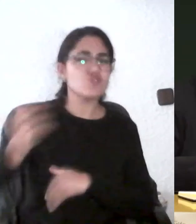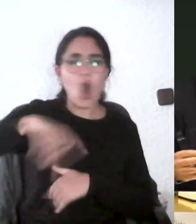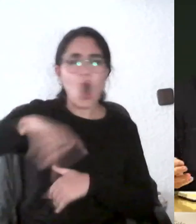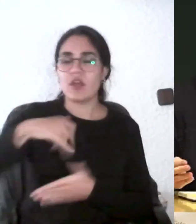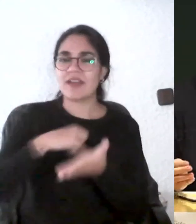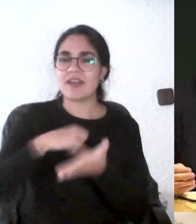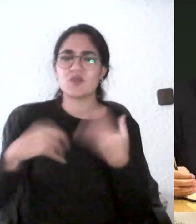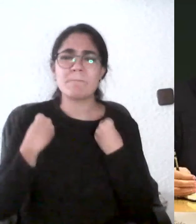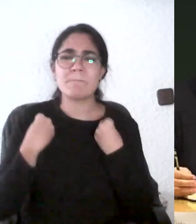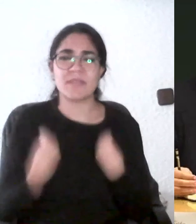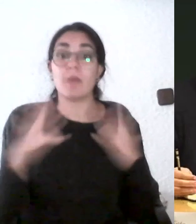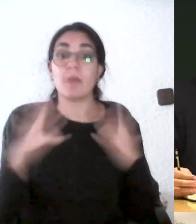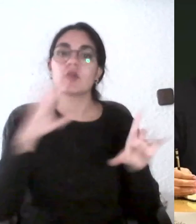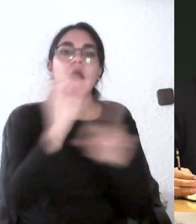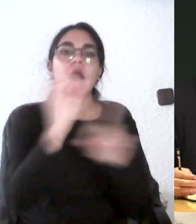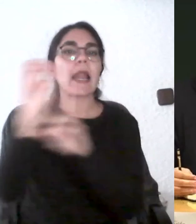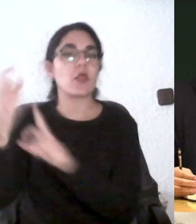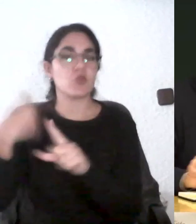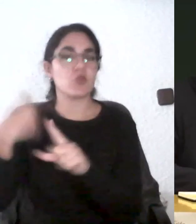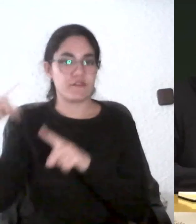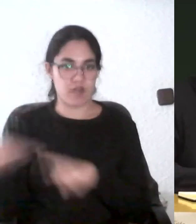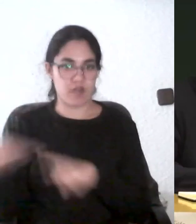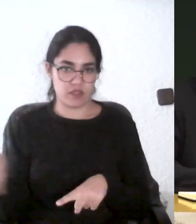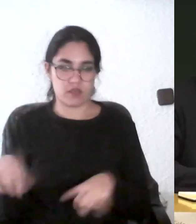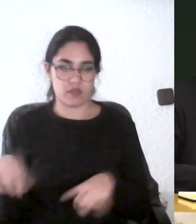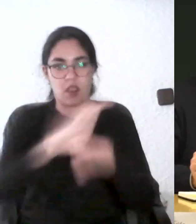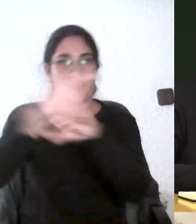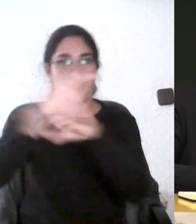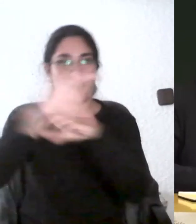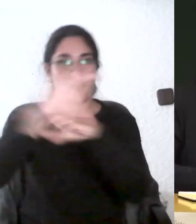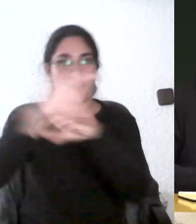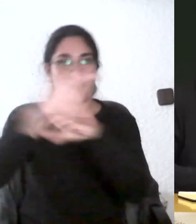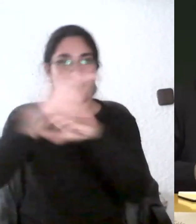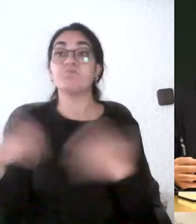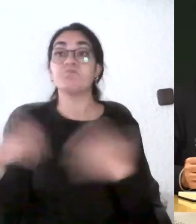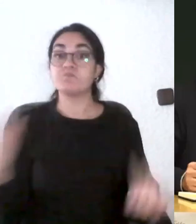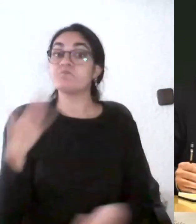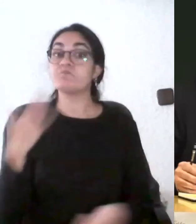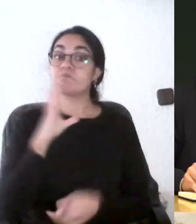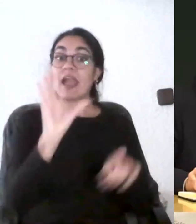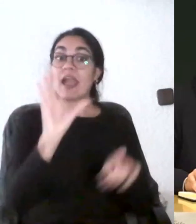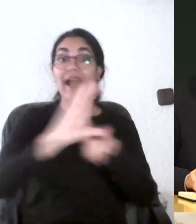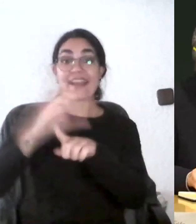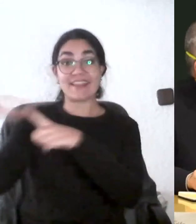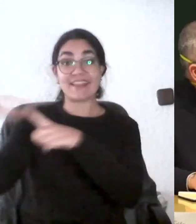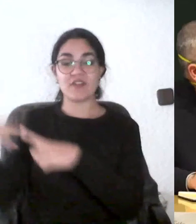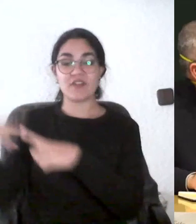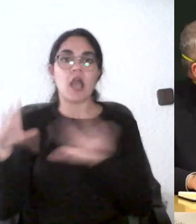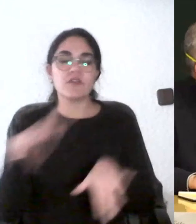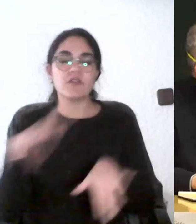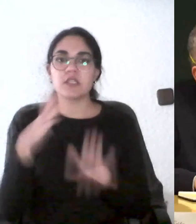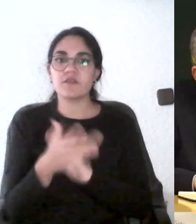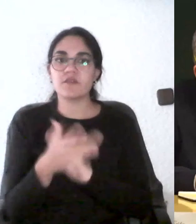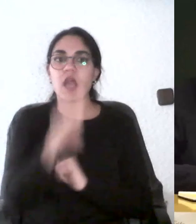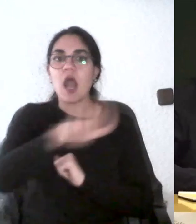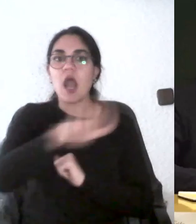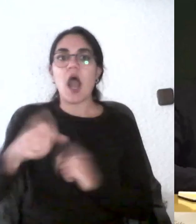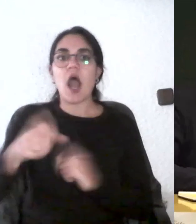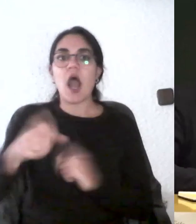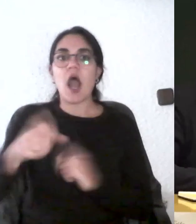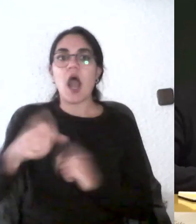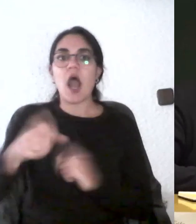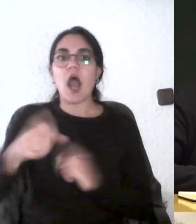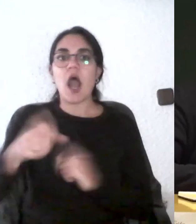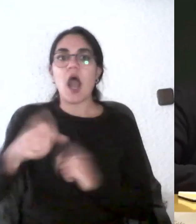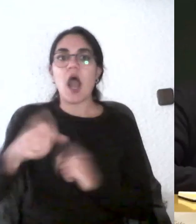en varios grados distintos y en esos grados pues el alumnado es heterogéneo en cuanto al punto